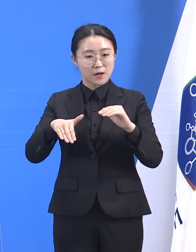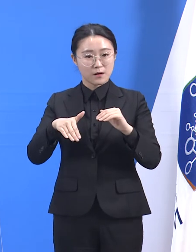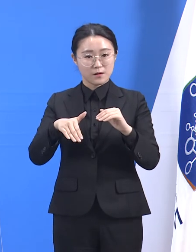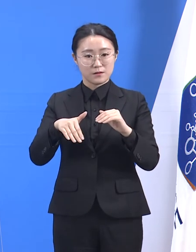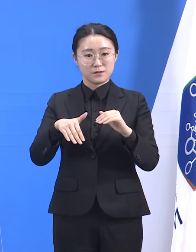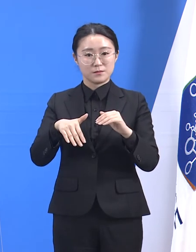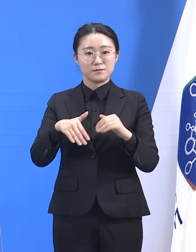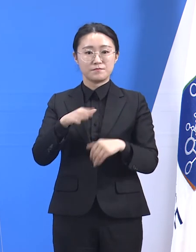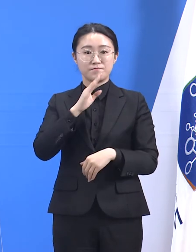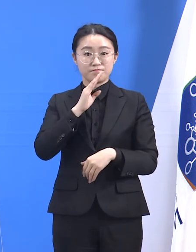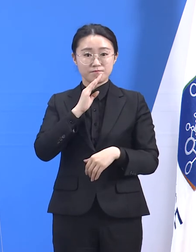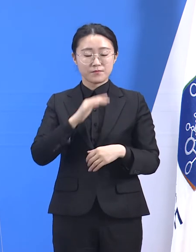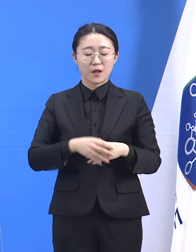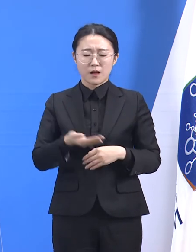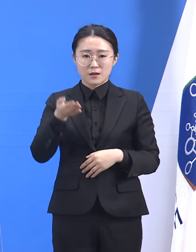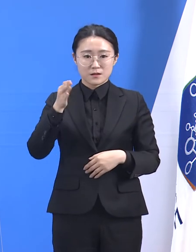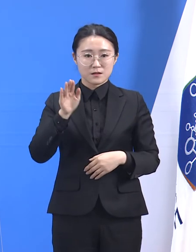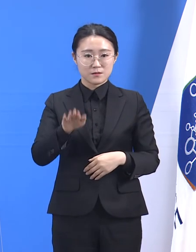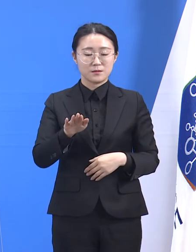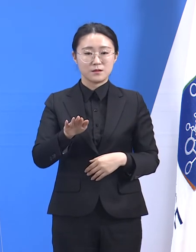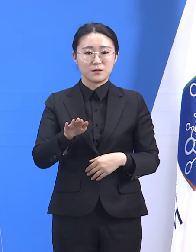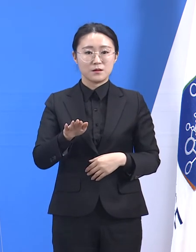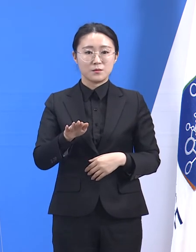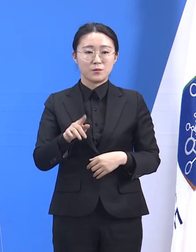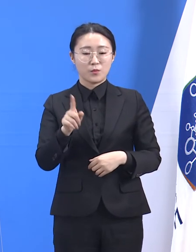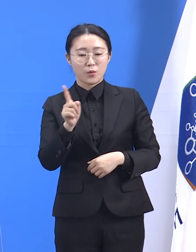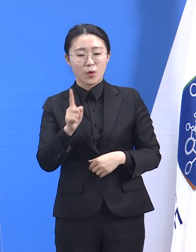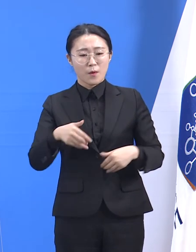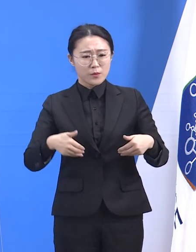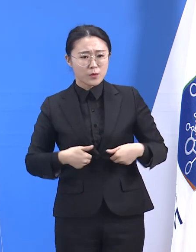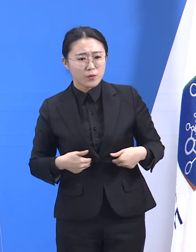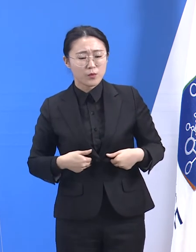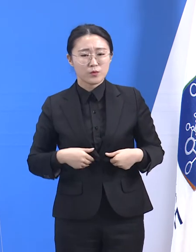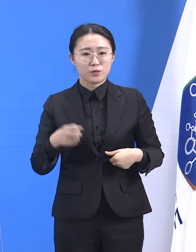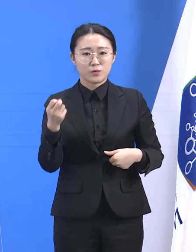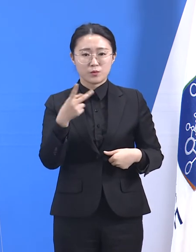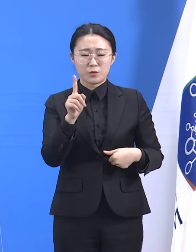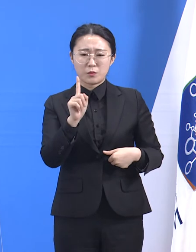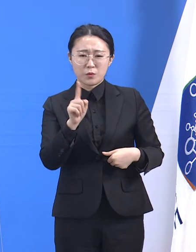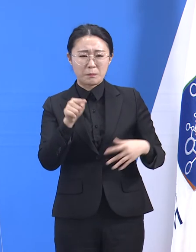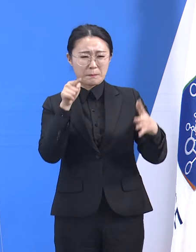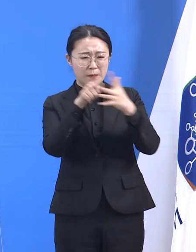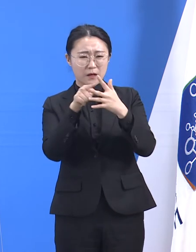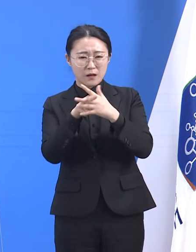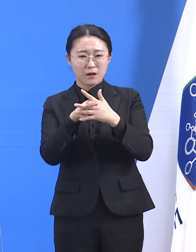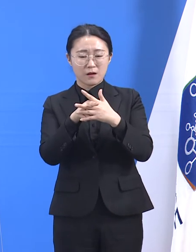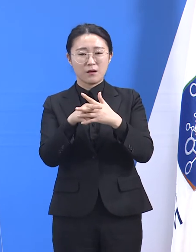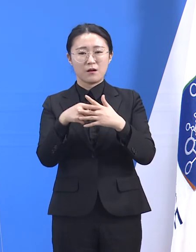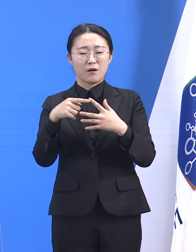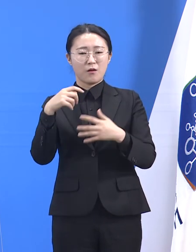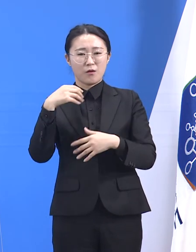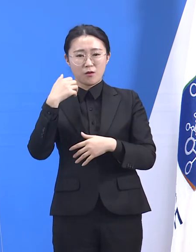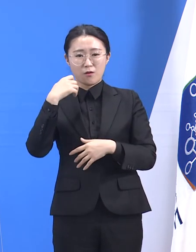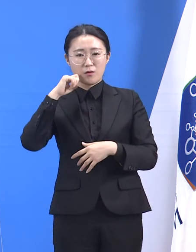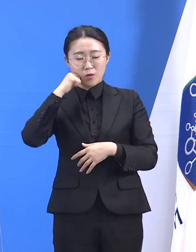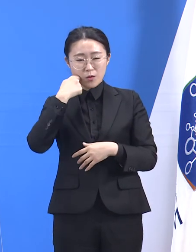필요 수요를, 즉 유행의 증감을 미리 다 예상할 수 없다는 데에서 사실 난제가 시작됩니다.